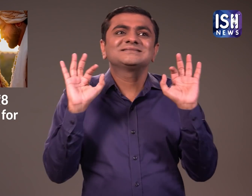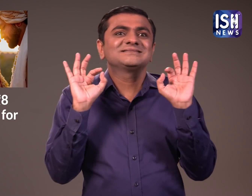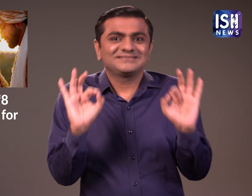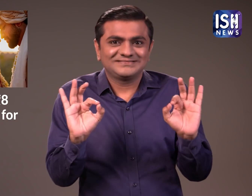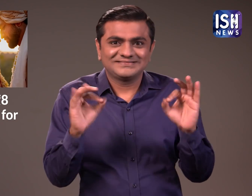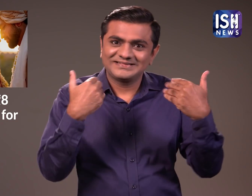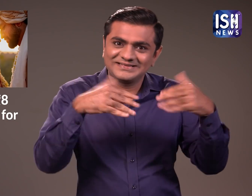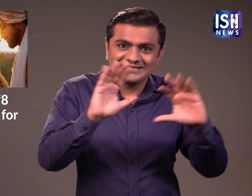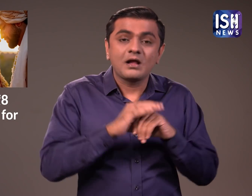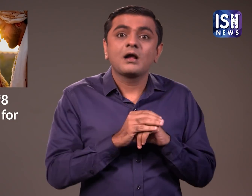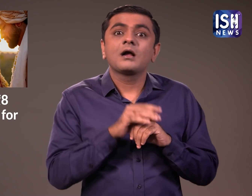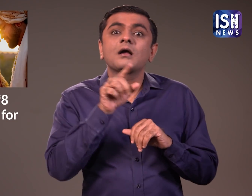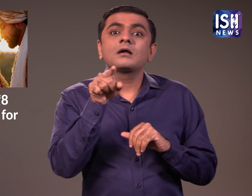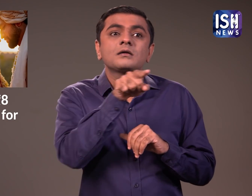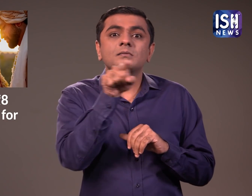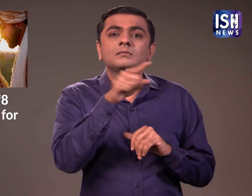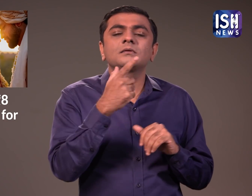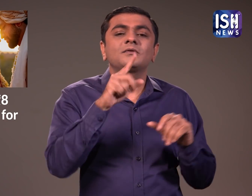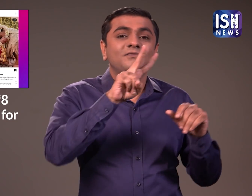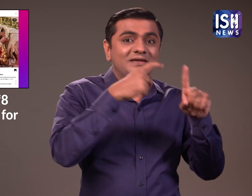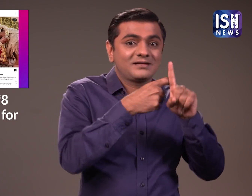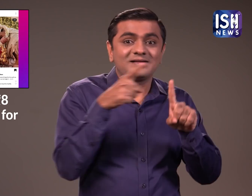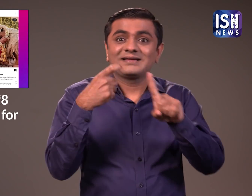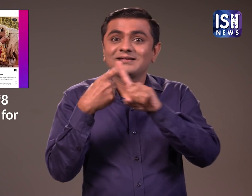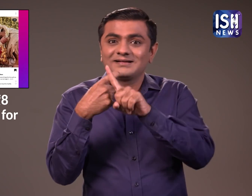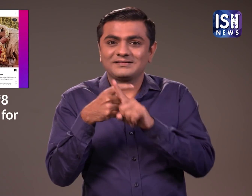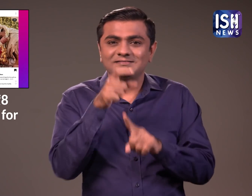शादी की अधिकारिक तस्वीरे जारी की